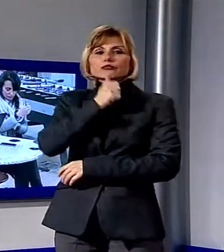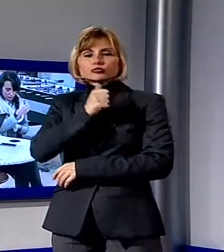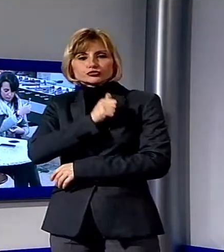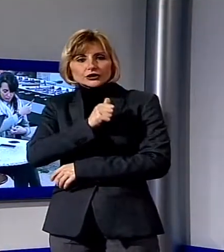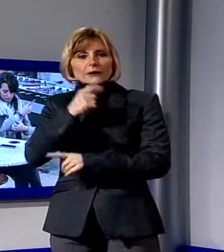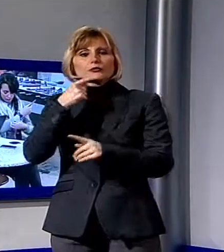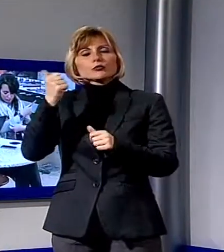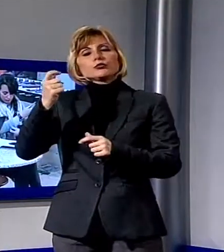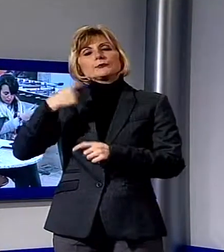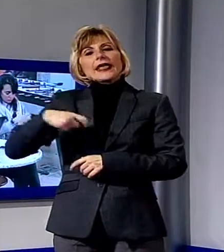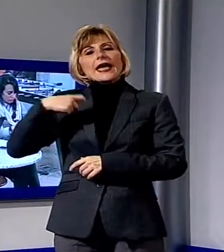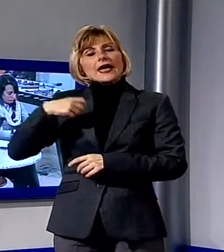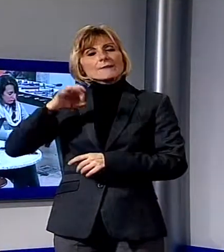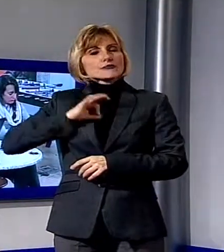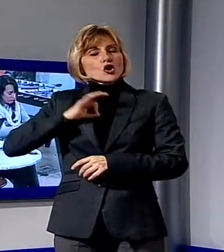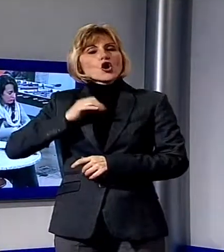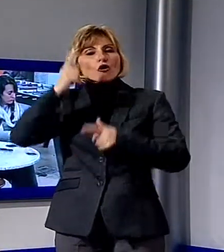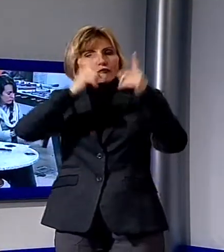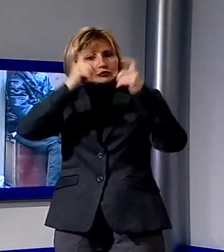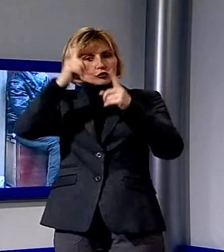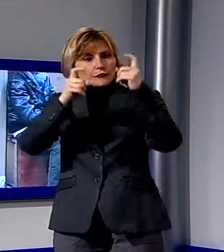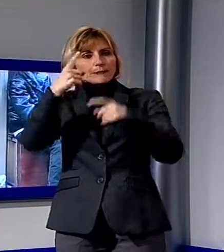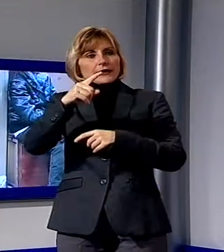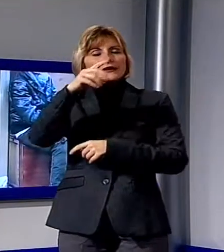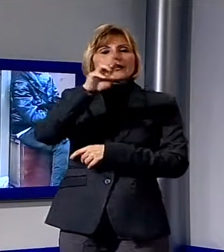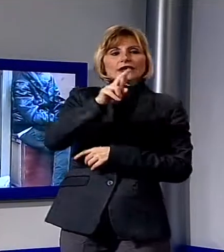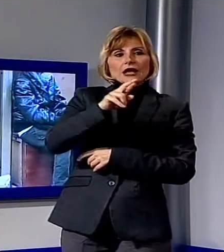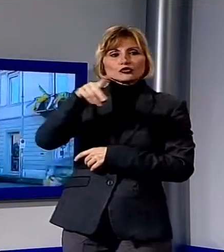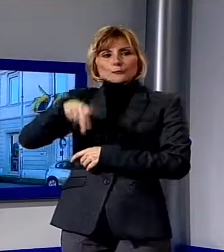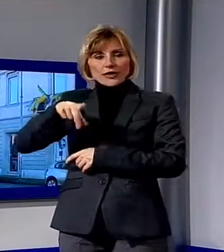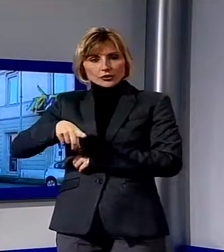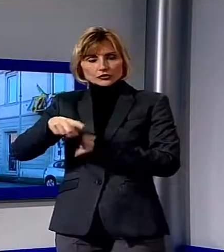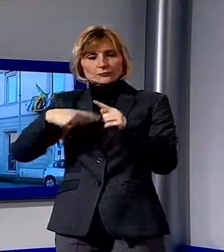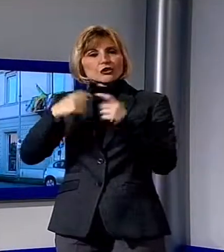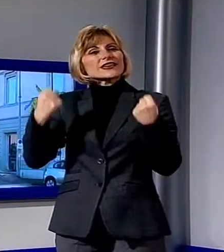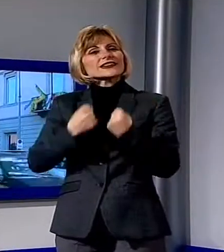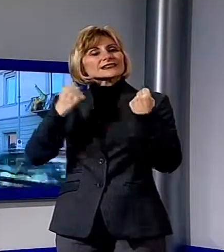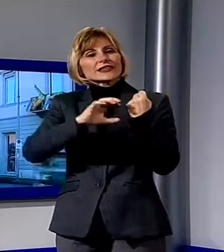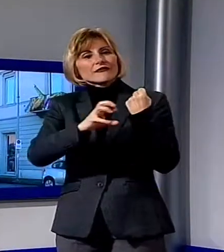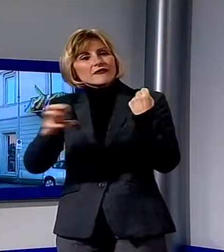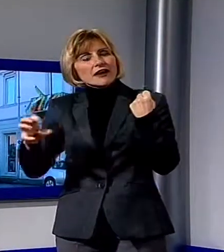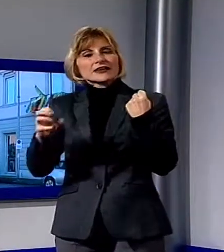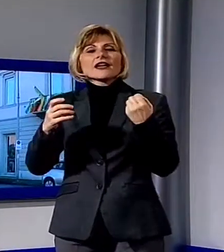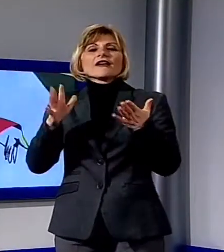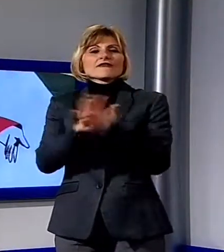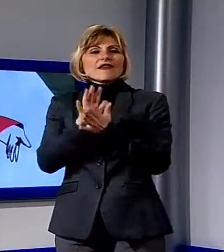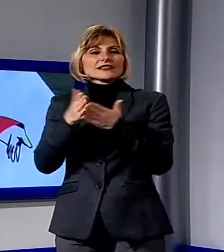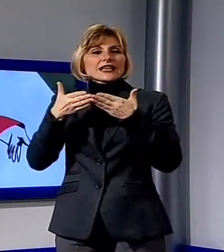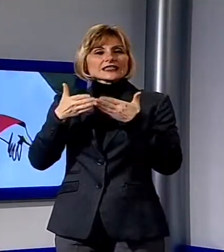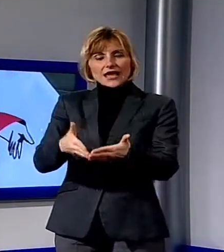fotografico dedicato alla memoria di Riccardo Pierotti e molte altre iniziative che renderanno la festa d'Arsenotta unica nel suo genere.